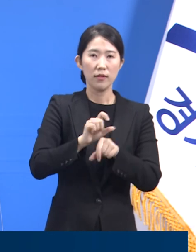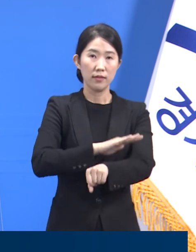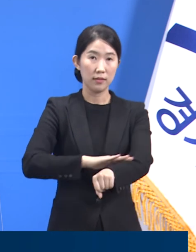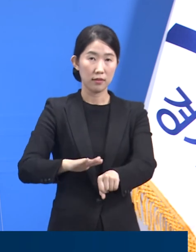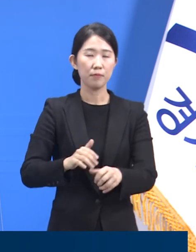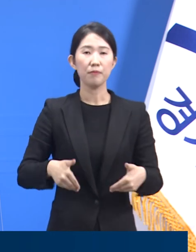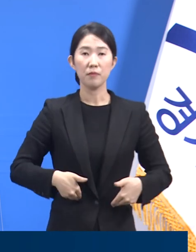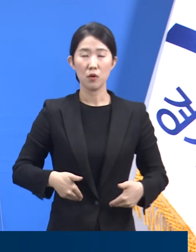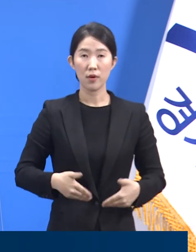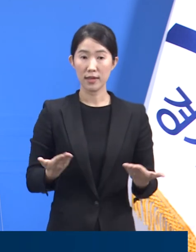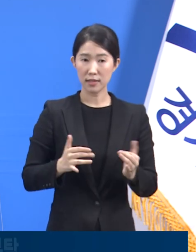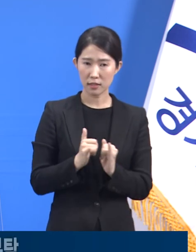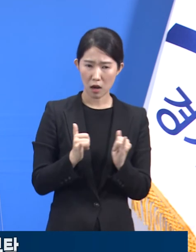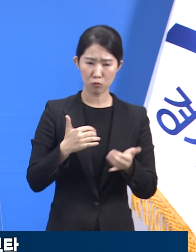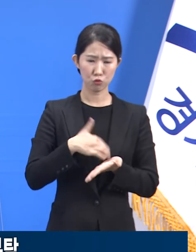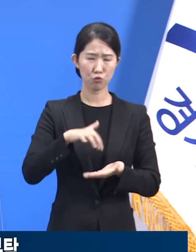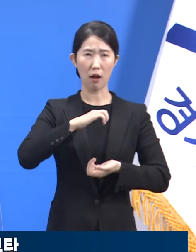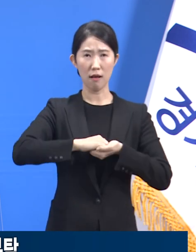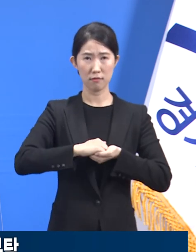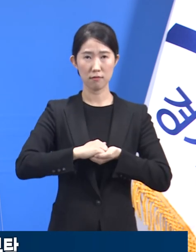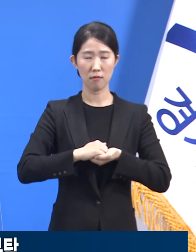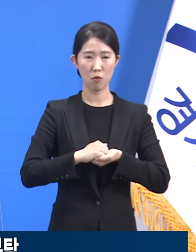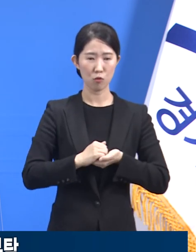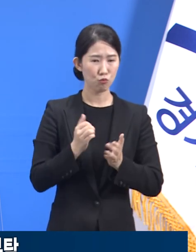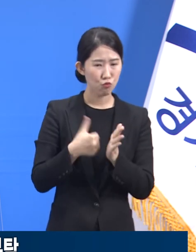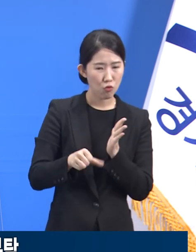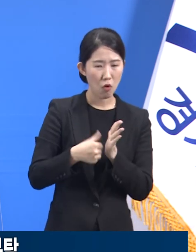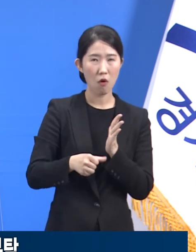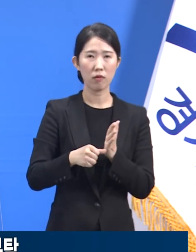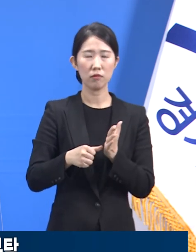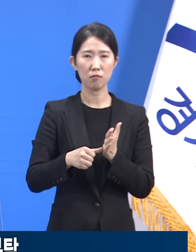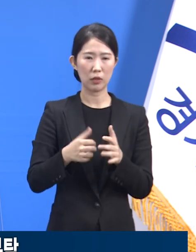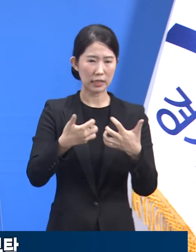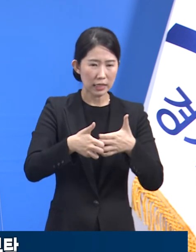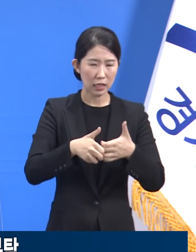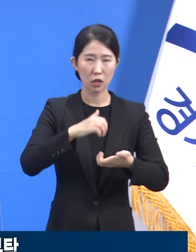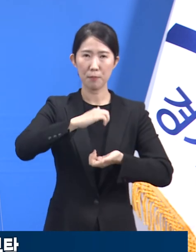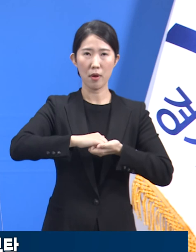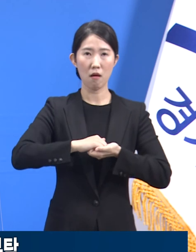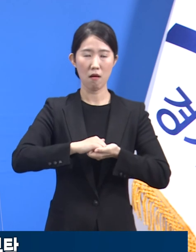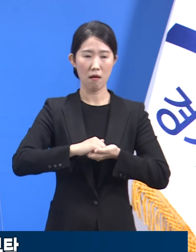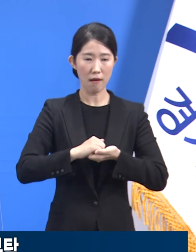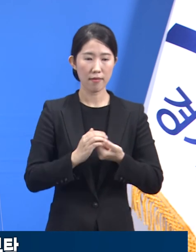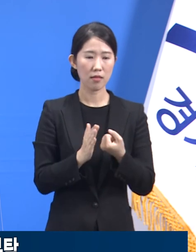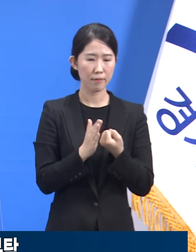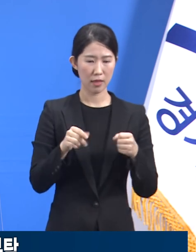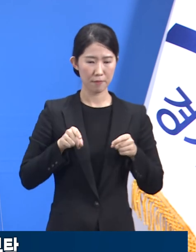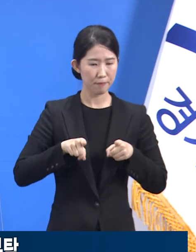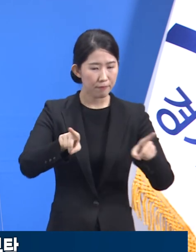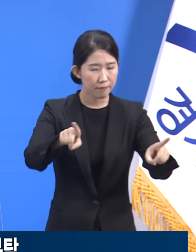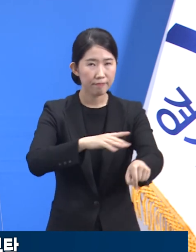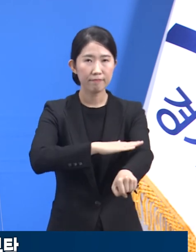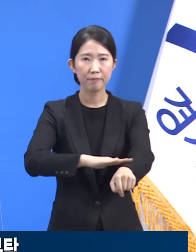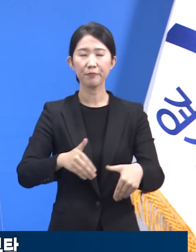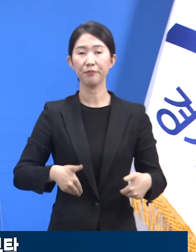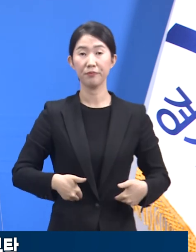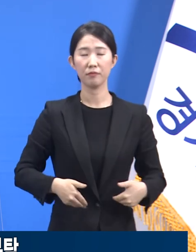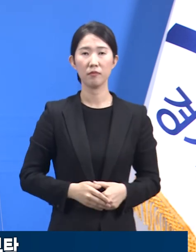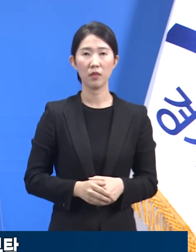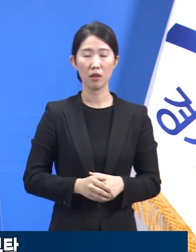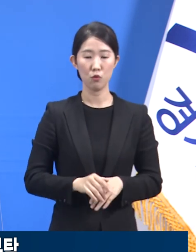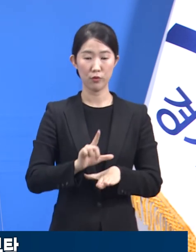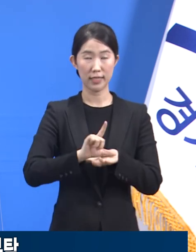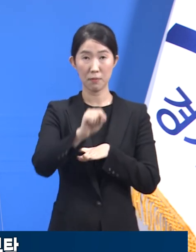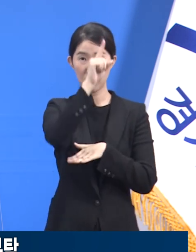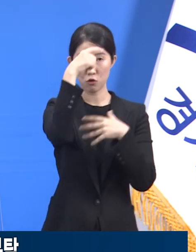재원이든 역량의 확대를 무한히 늘릴 수는 없기 때문입니다. 지방정부의 사업 효율을